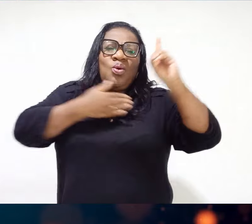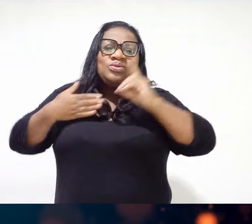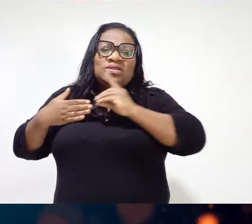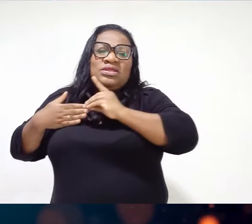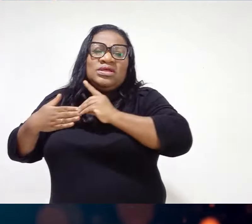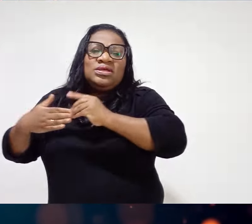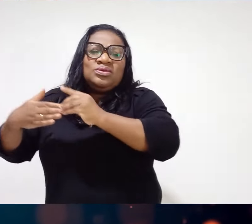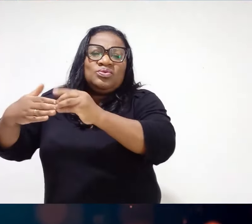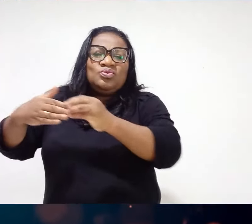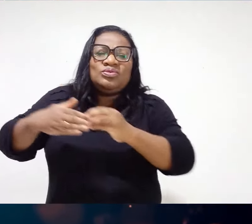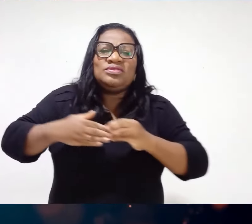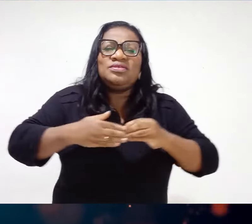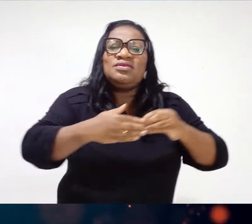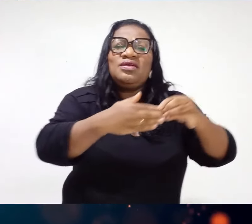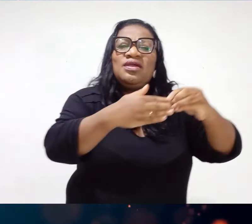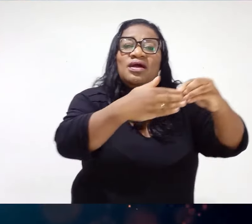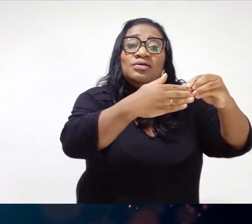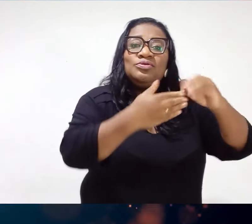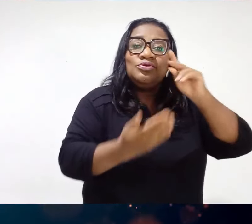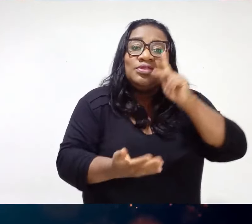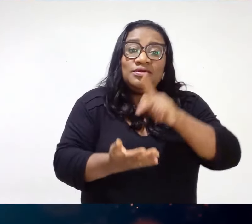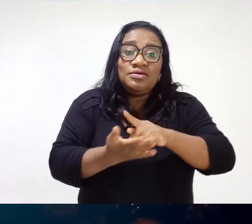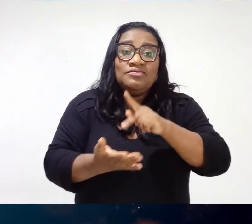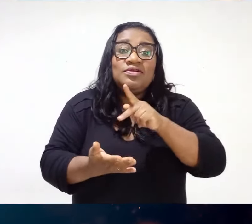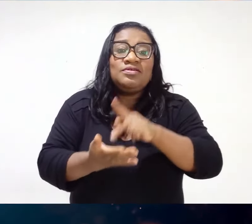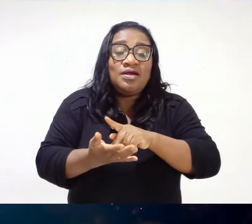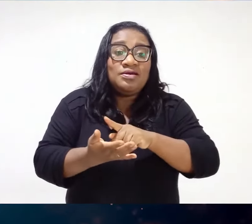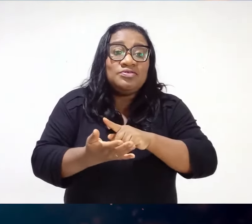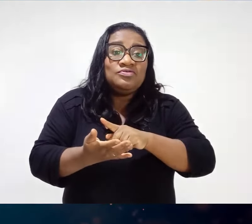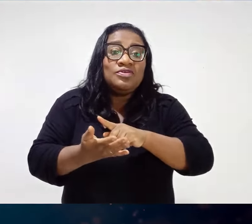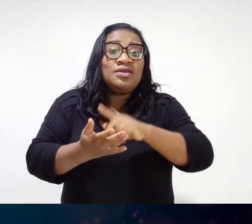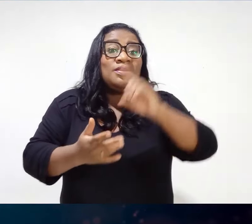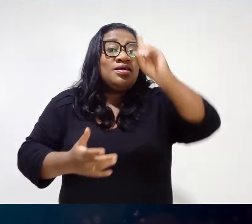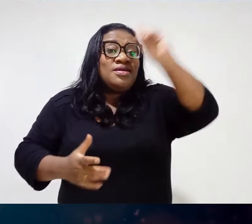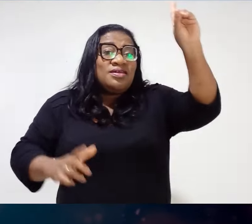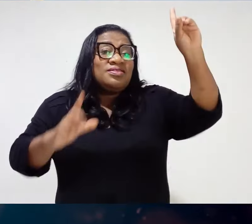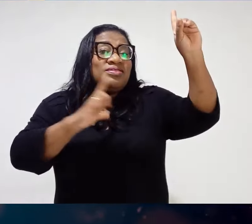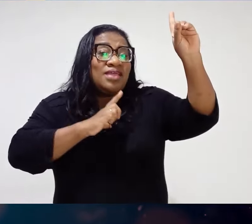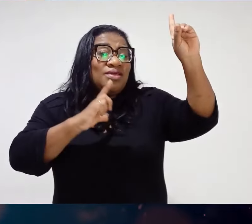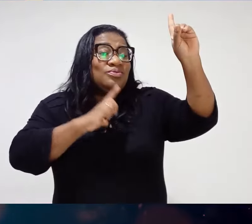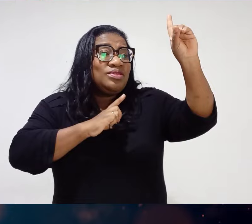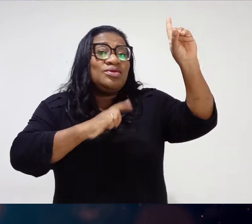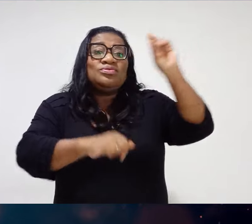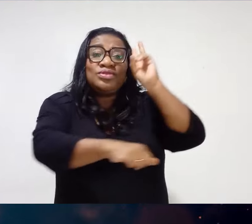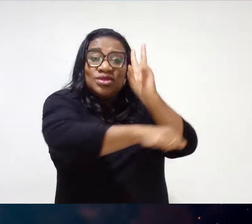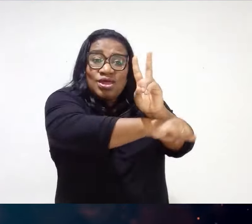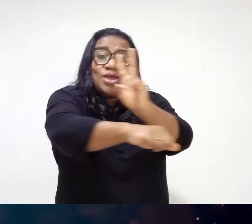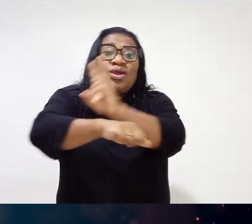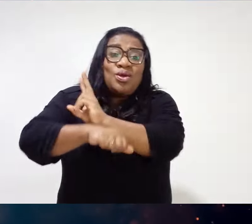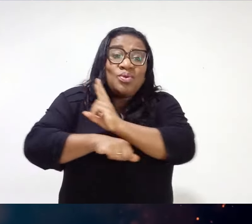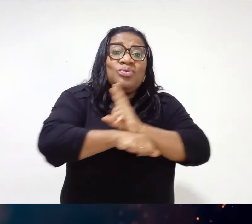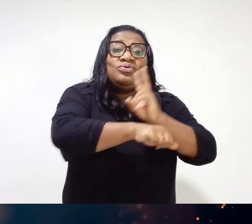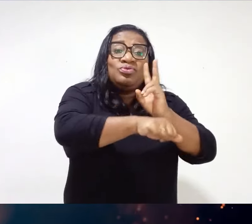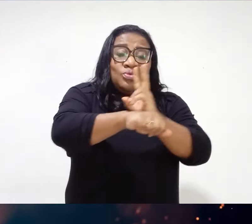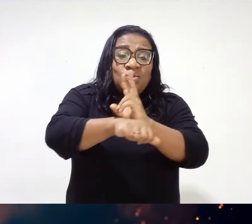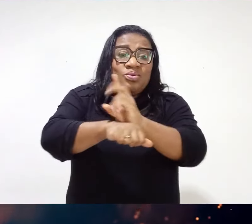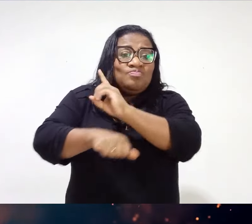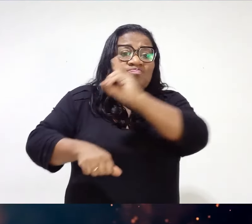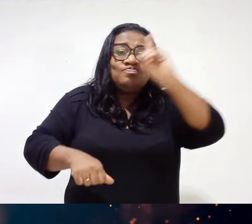que está nos guiando na verdade Existe um Deus maravilhoso cuidando de nós Irmão, é muito tremendo